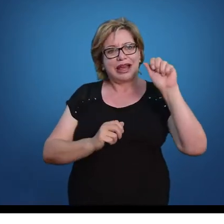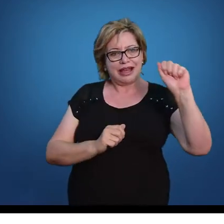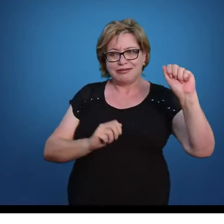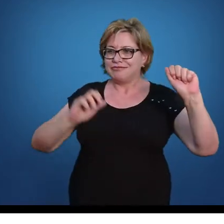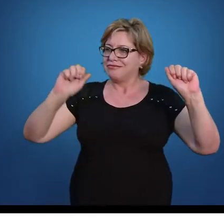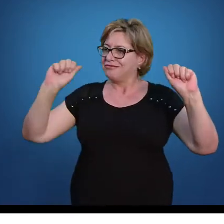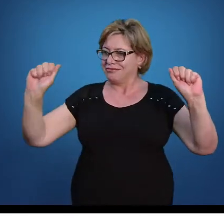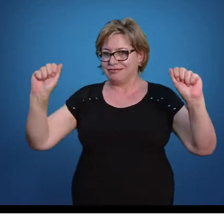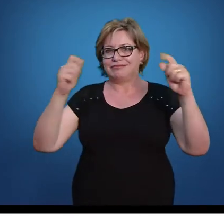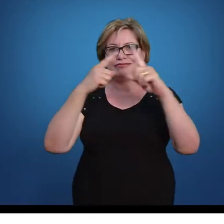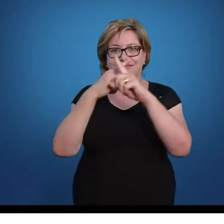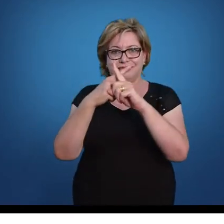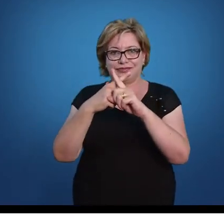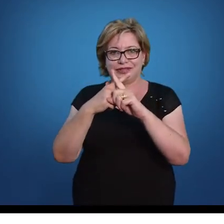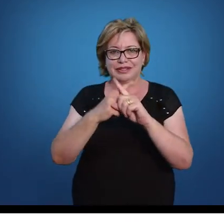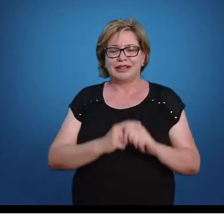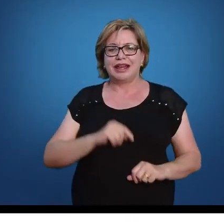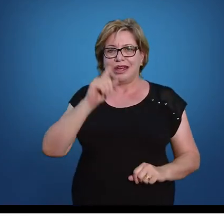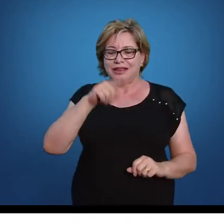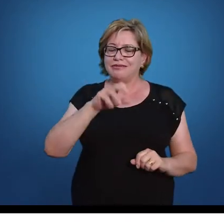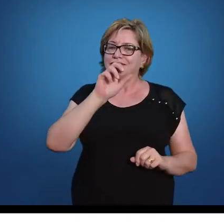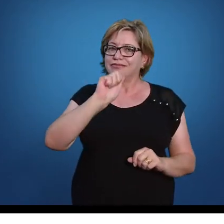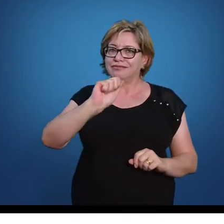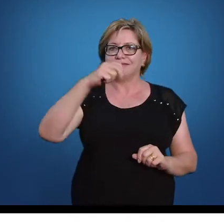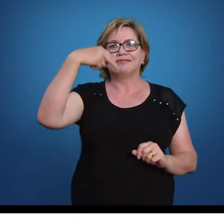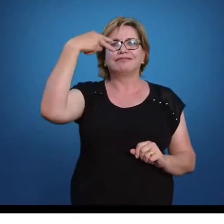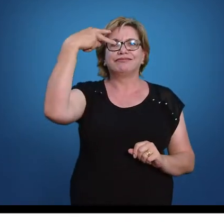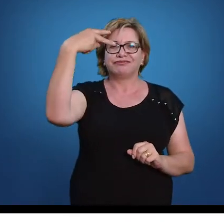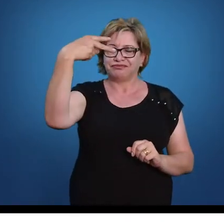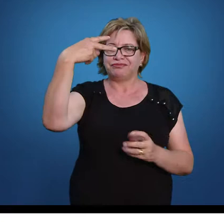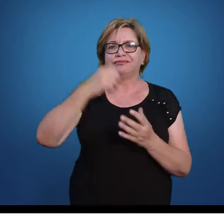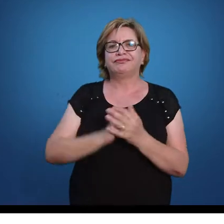A vezes a é a ao quadrado.